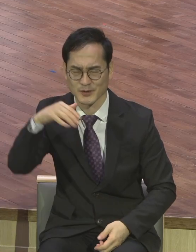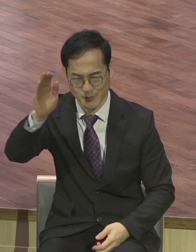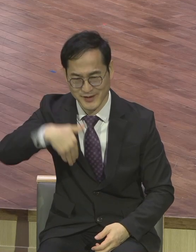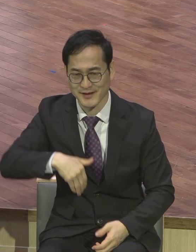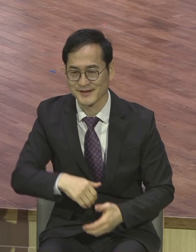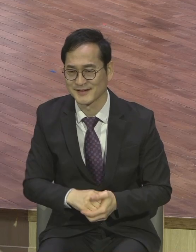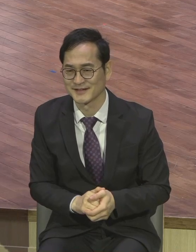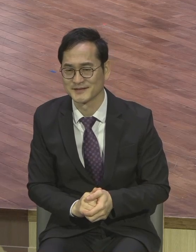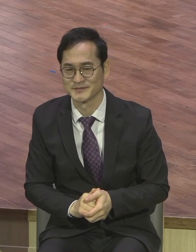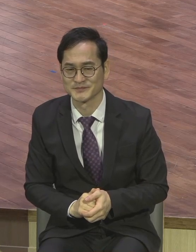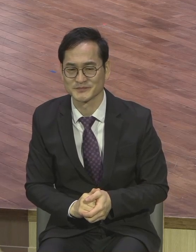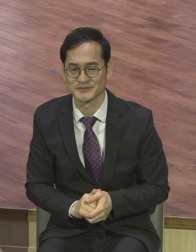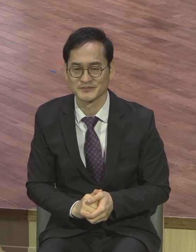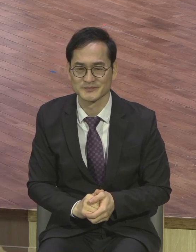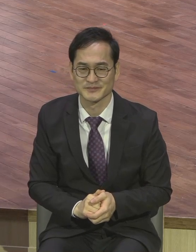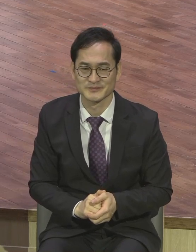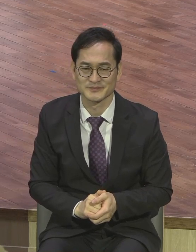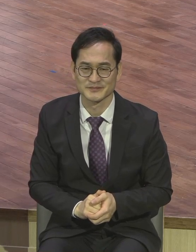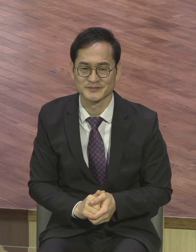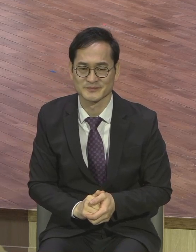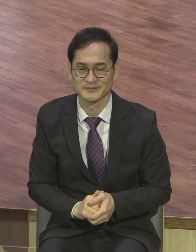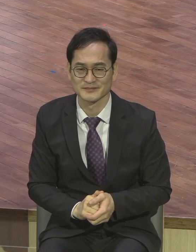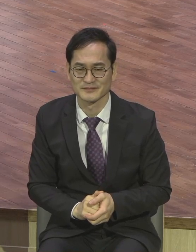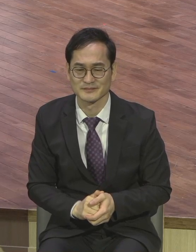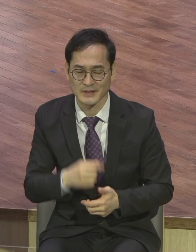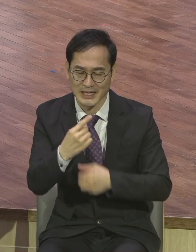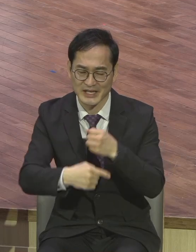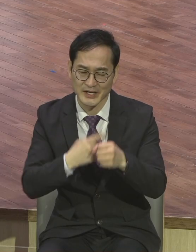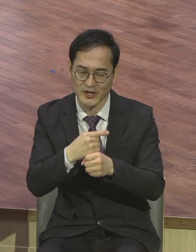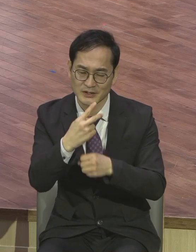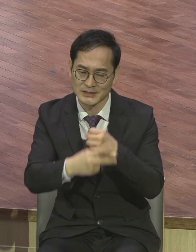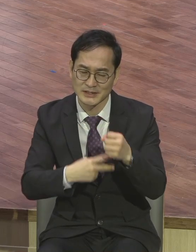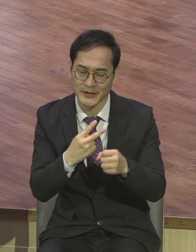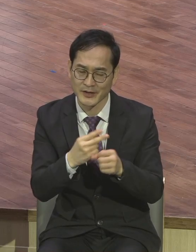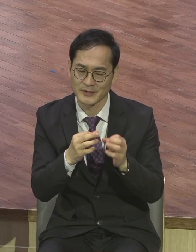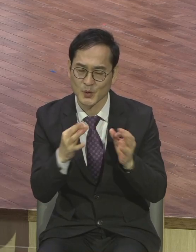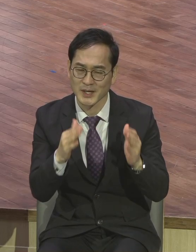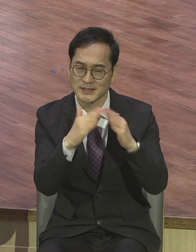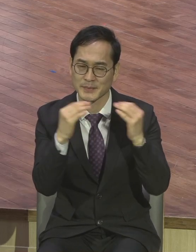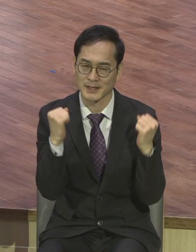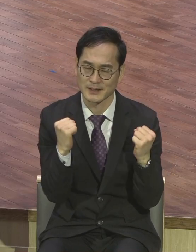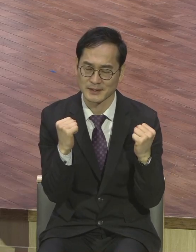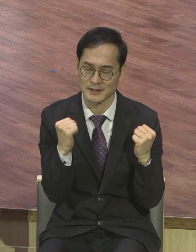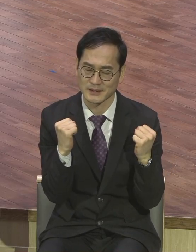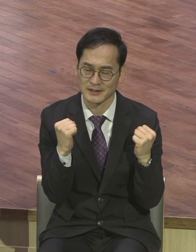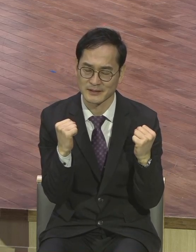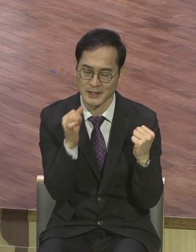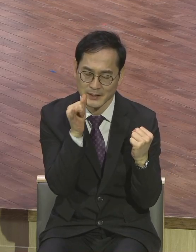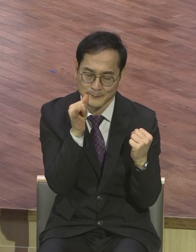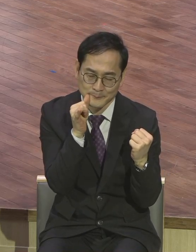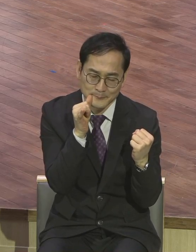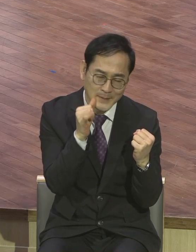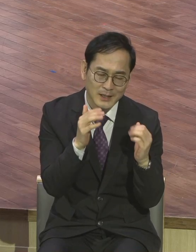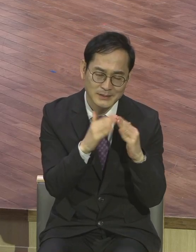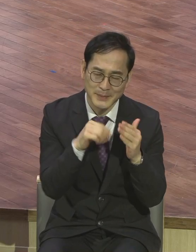아직도 습관이 2년 동안 됐는 분들을 빨리 꺼집어내기 바랍니다. 그래서 하나님 앞에 나와서 함께